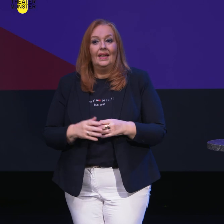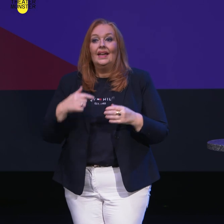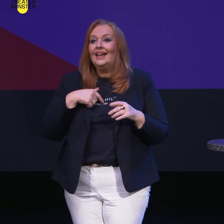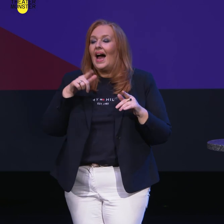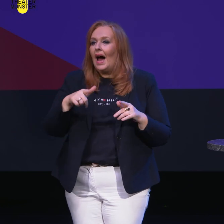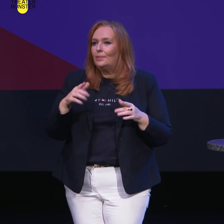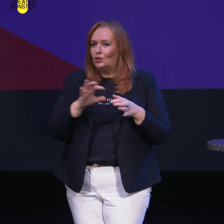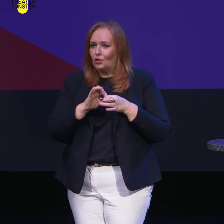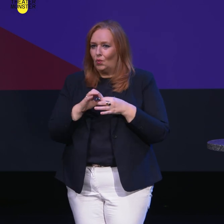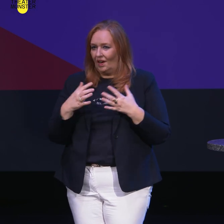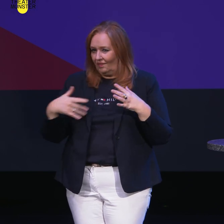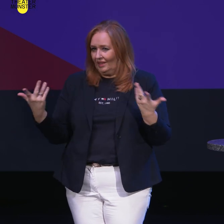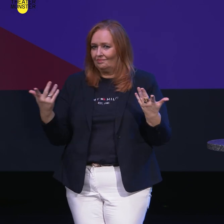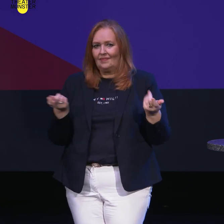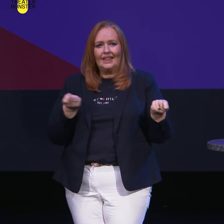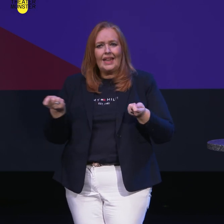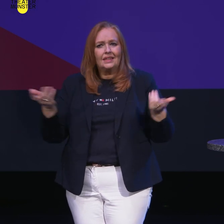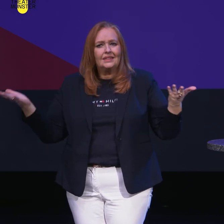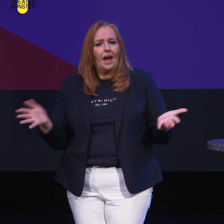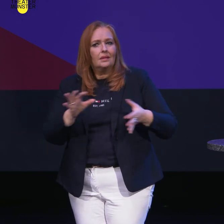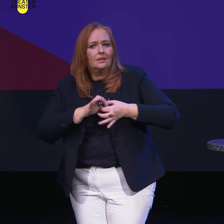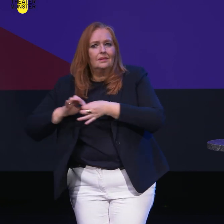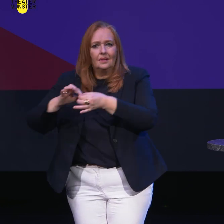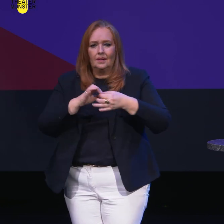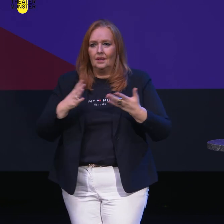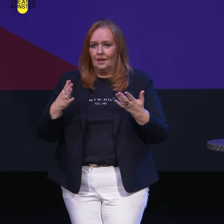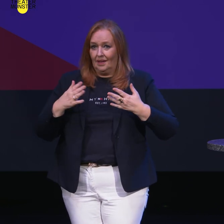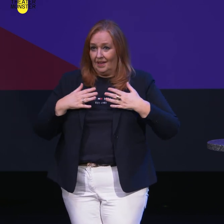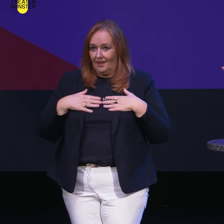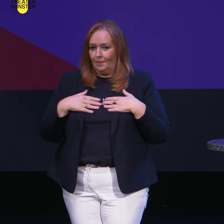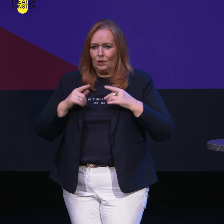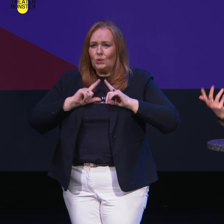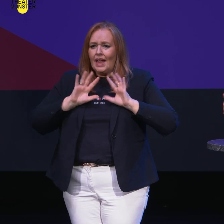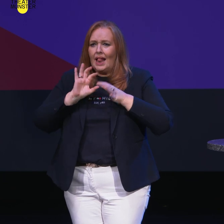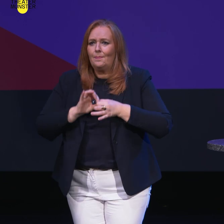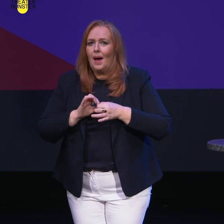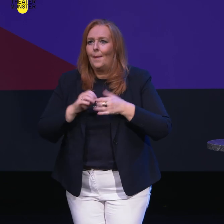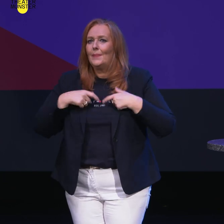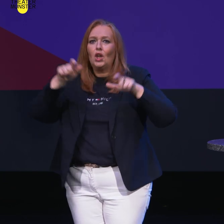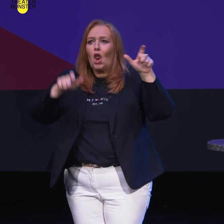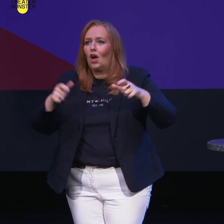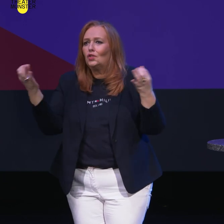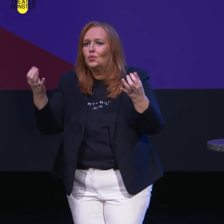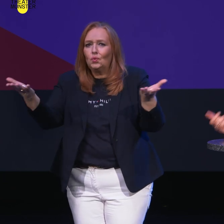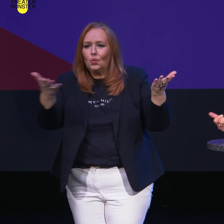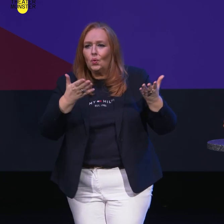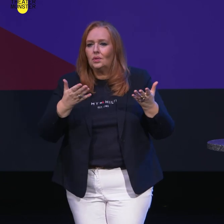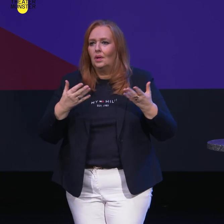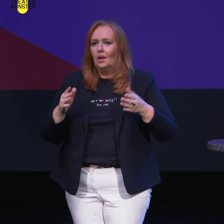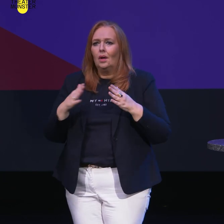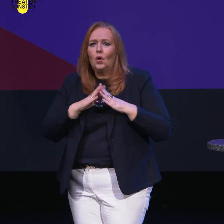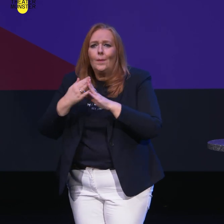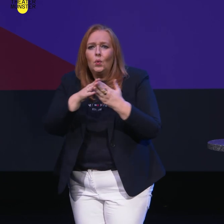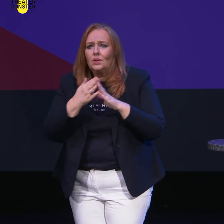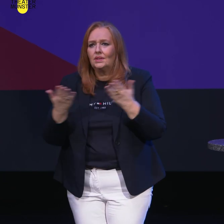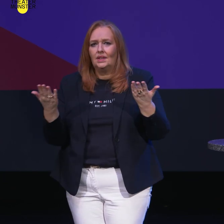haben etwas mit dieser Verbindung, in die Tanz schaffen kann, zu tun. Tanz verbindet uns mit uns selber, mit den Leuten, mit denen wir zu tun haben, mit Communities